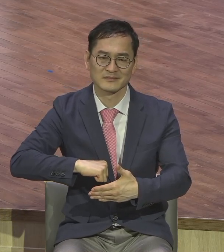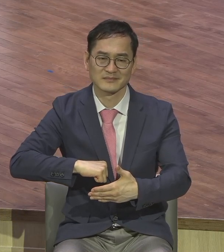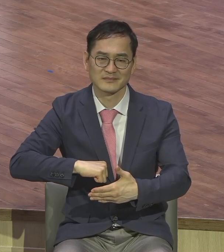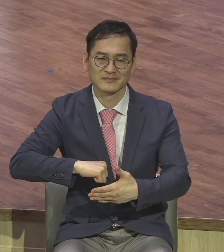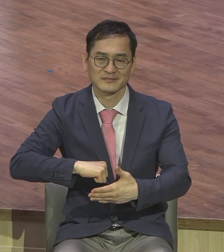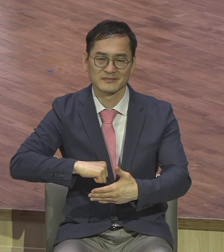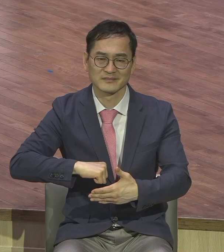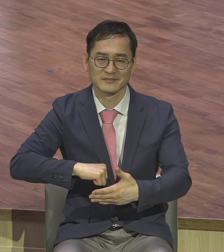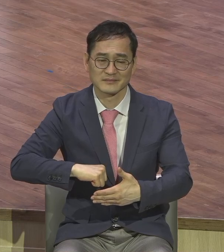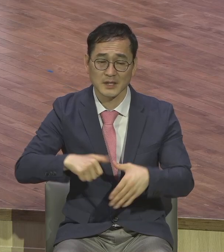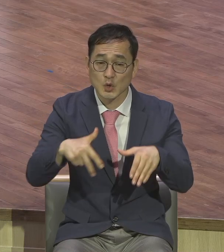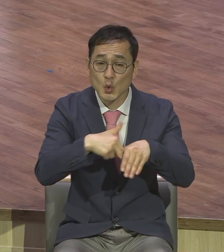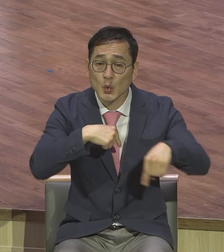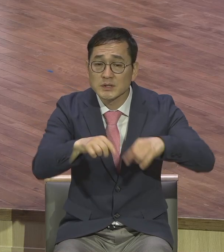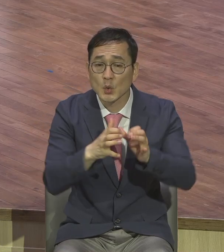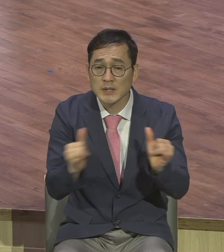실제로는 하는 말씀 순종 안해요.